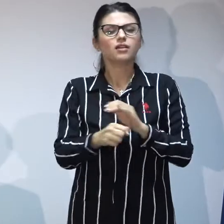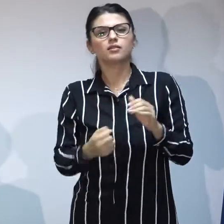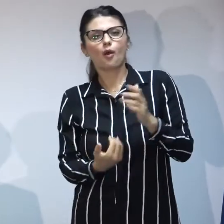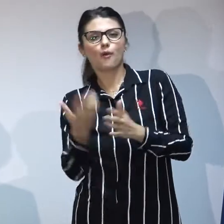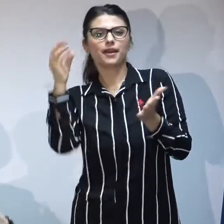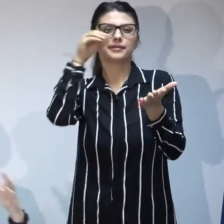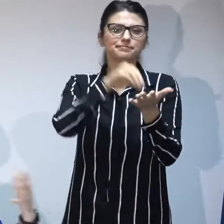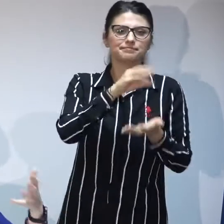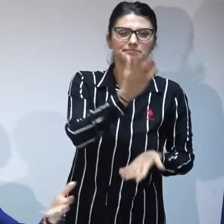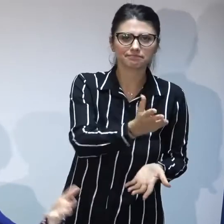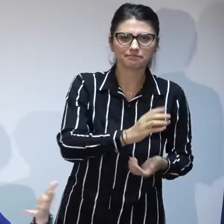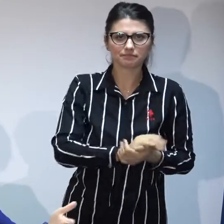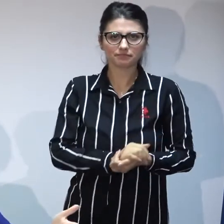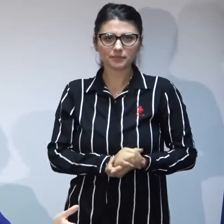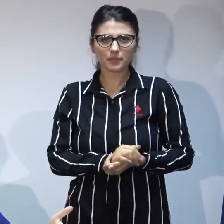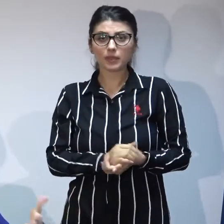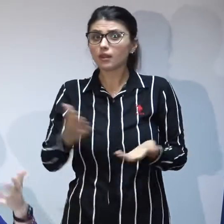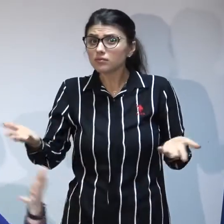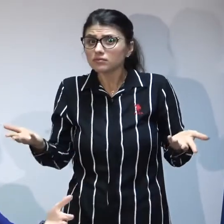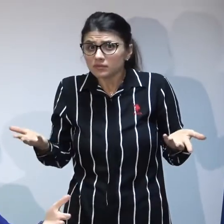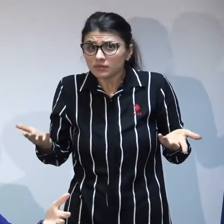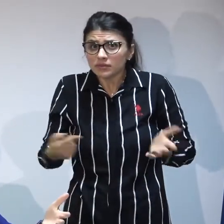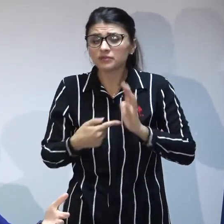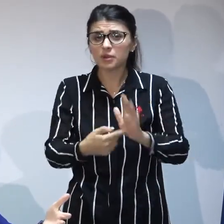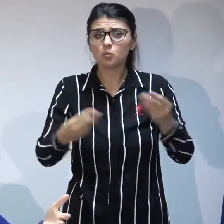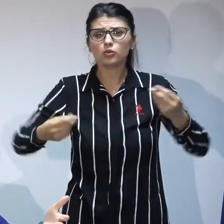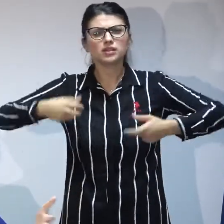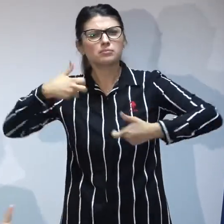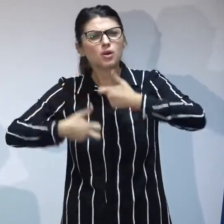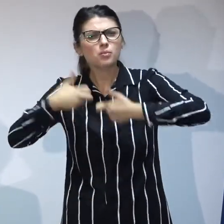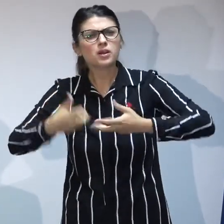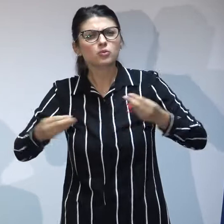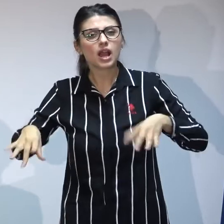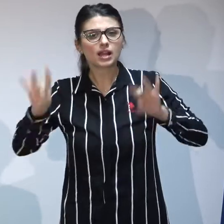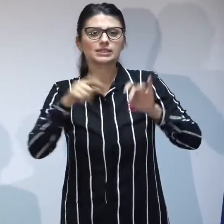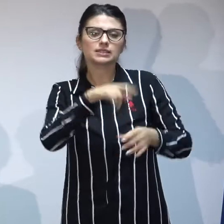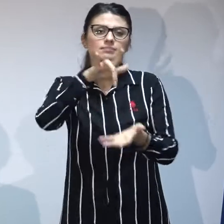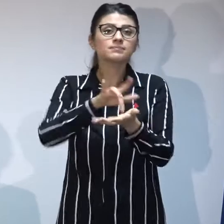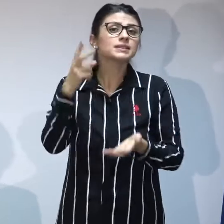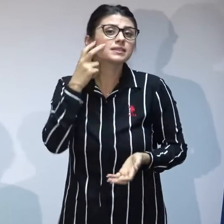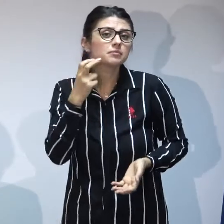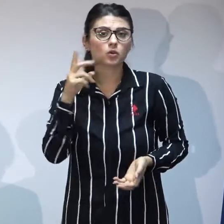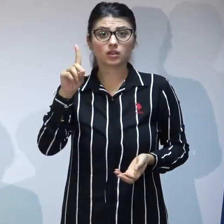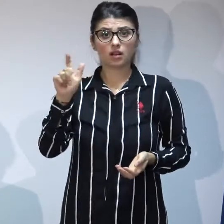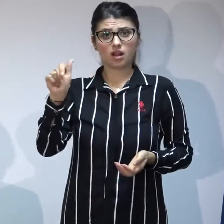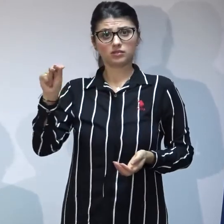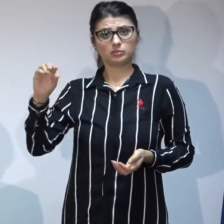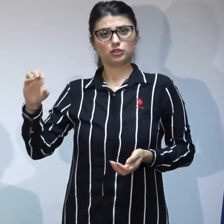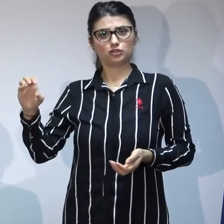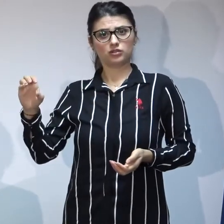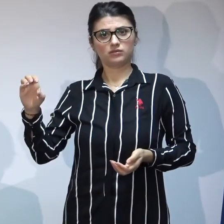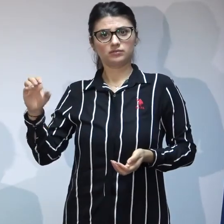Deci acest tip de probleme le-am întâlnit și v-am dat exemplu de la DGASPC Sibiu tocmai pentru că acum